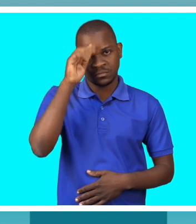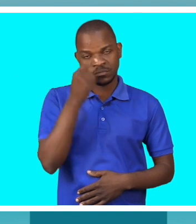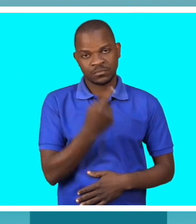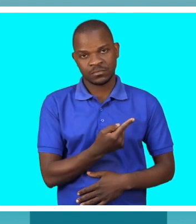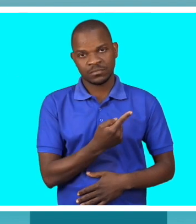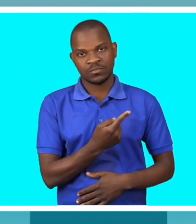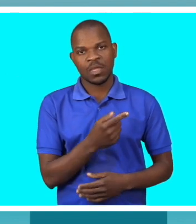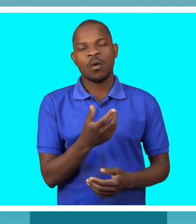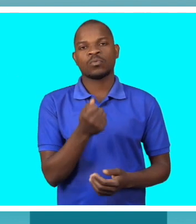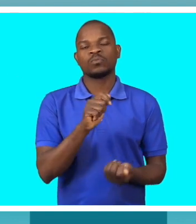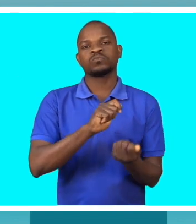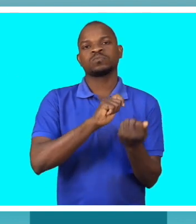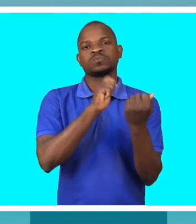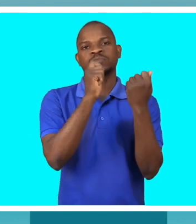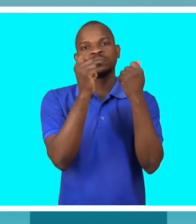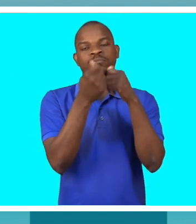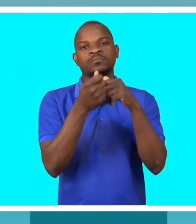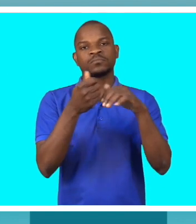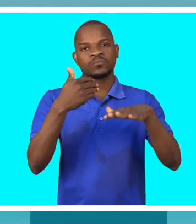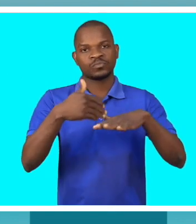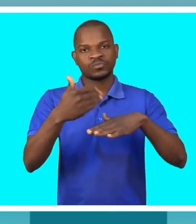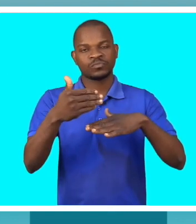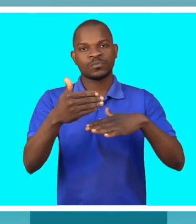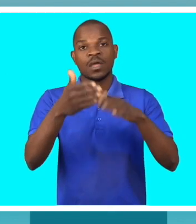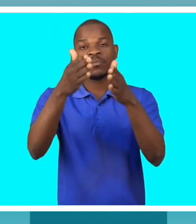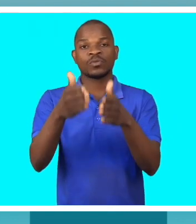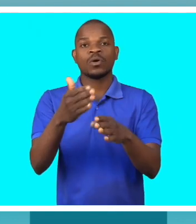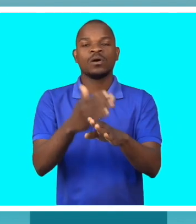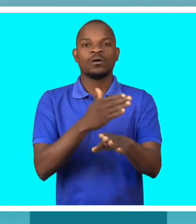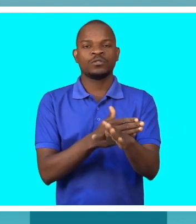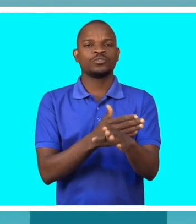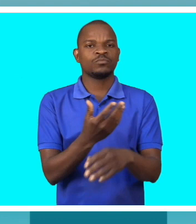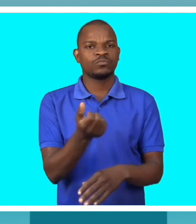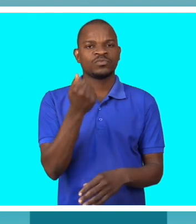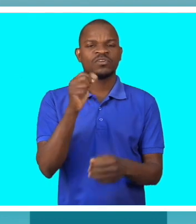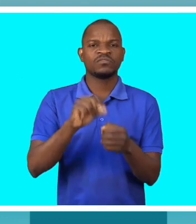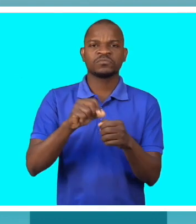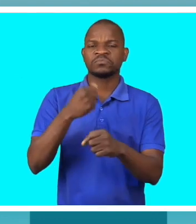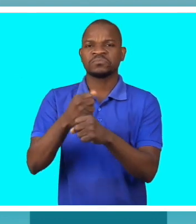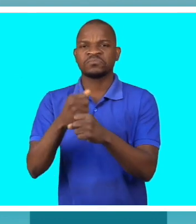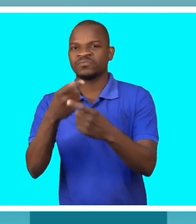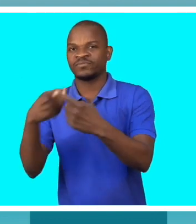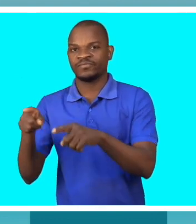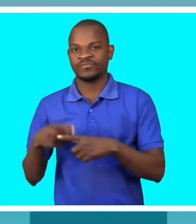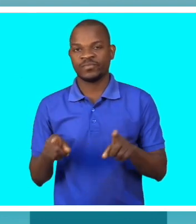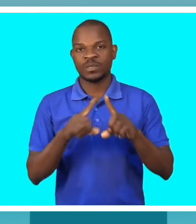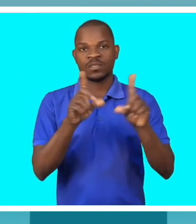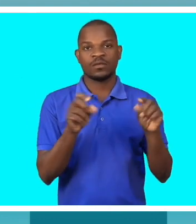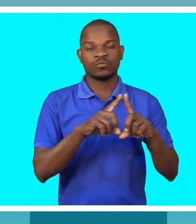mudanças no dia a dia desta pessoa, que ontem era capaz de fazer todas as atividades sem precisar de ajuda,